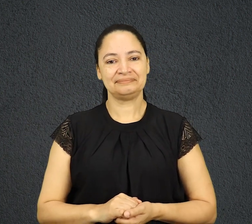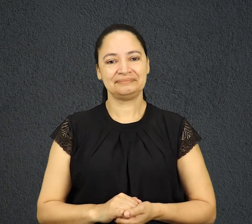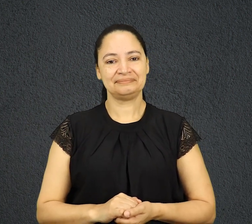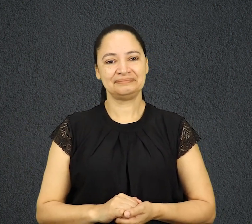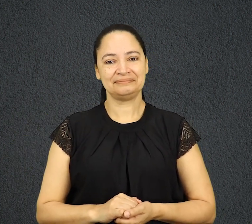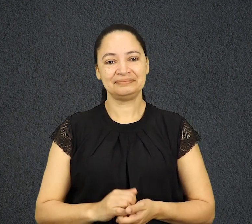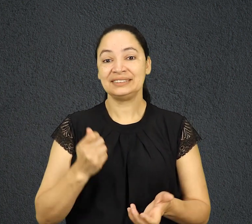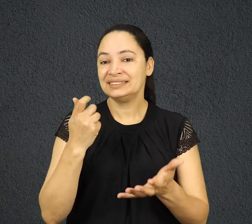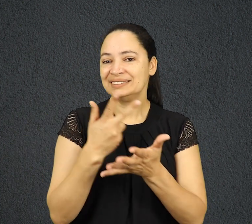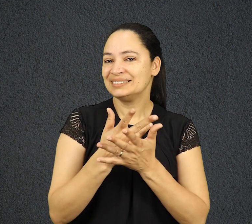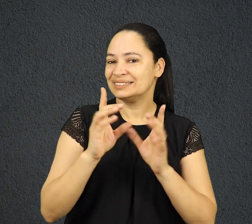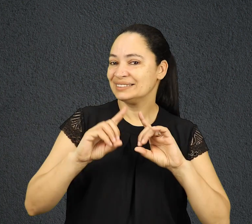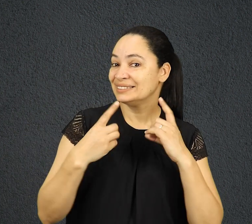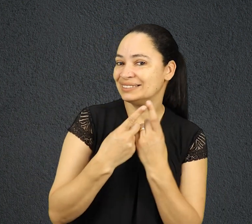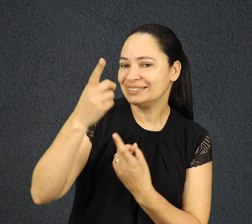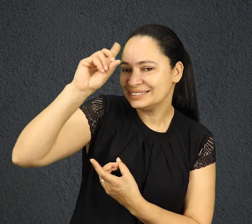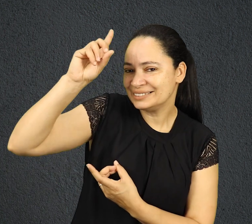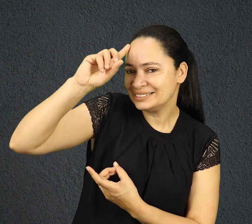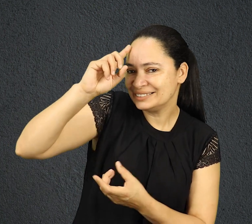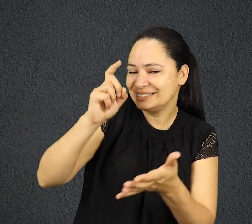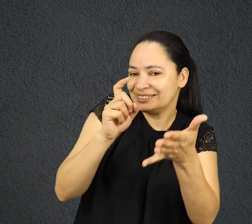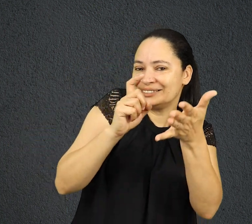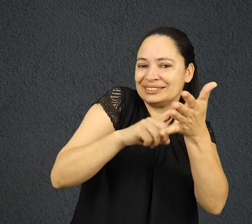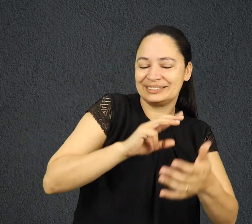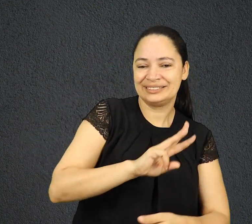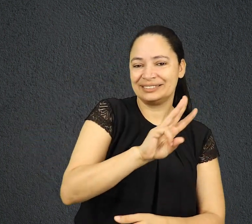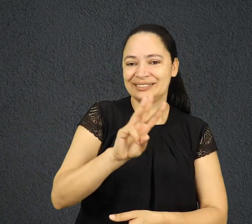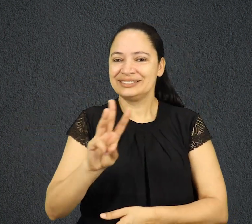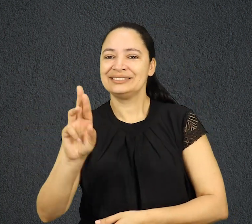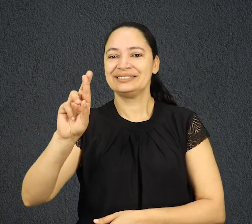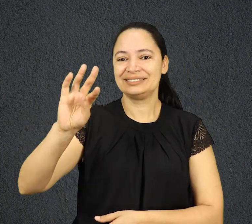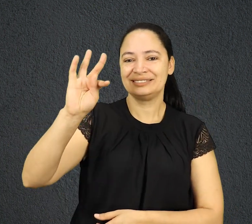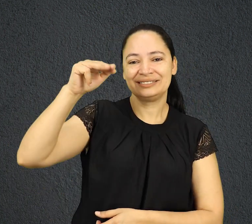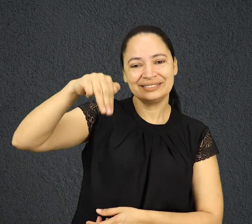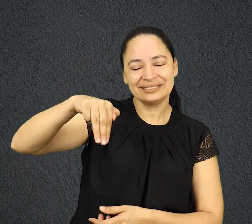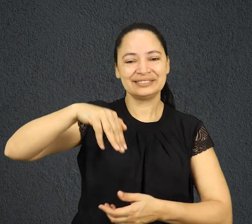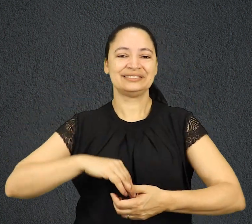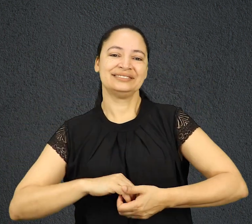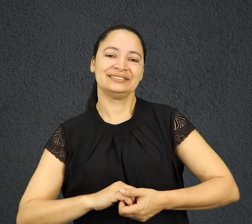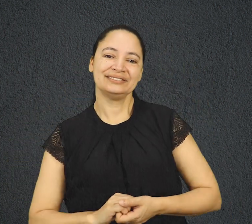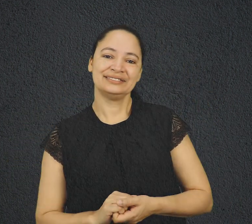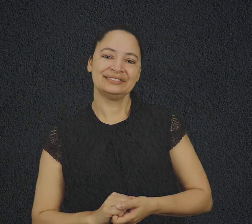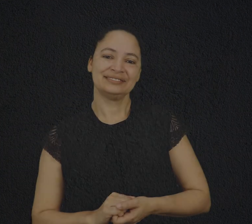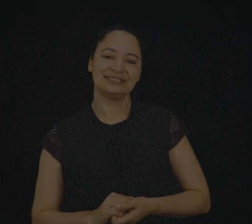Adquira já o seu devocional de todos os dias. Acesse loja.transmundial.org.br E aí